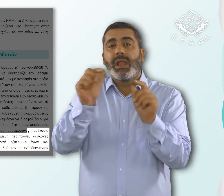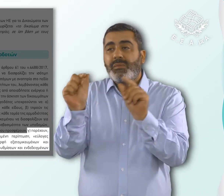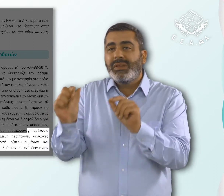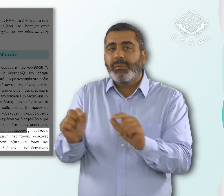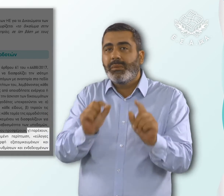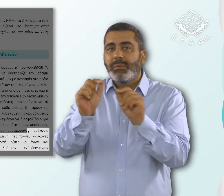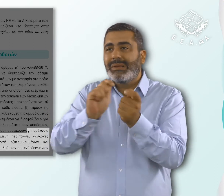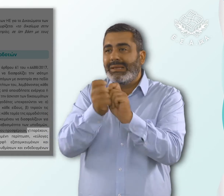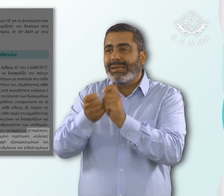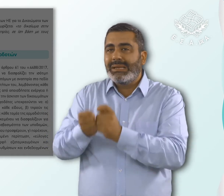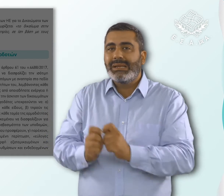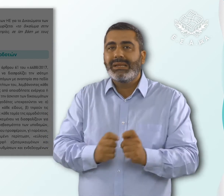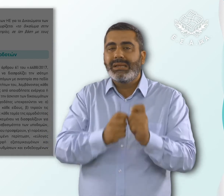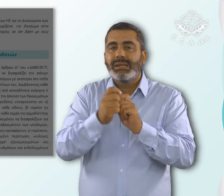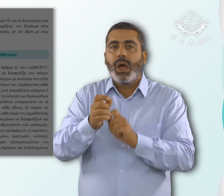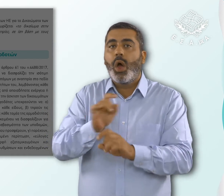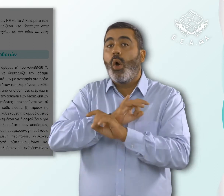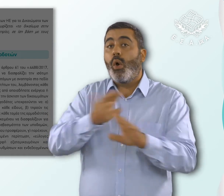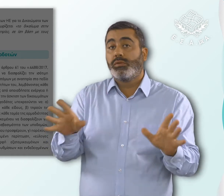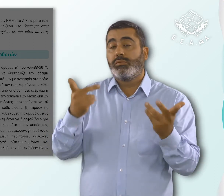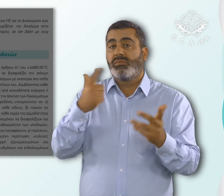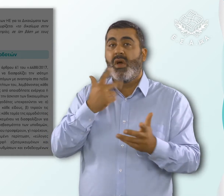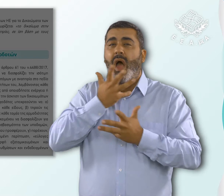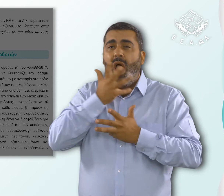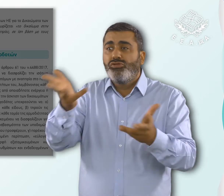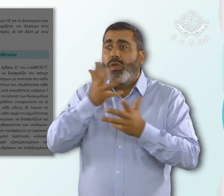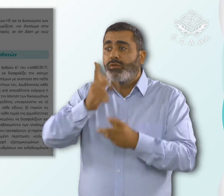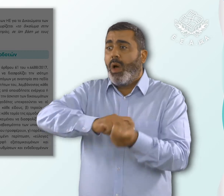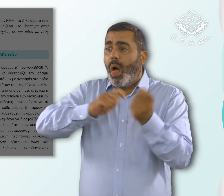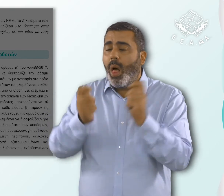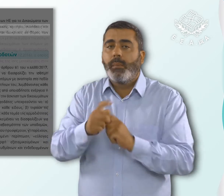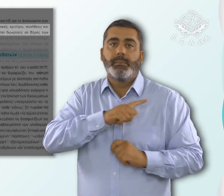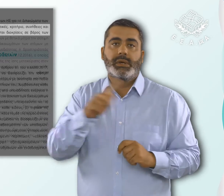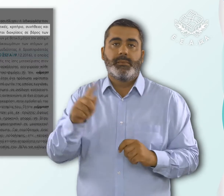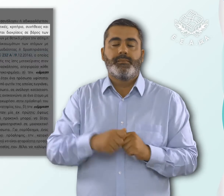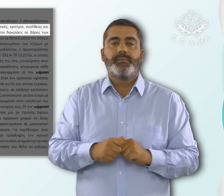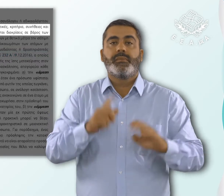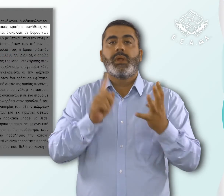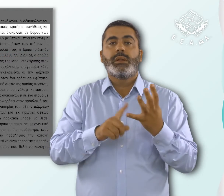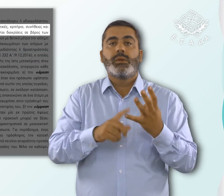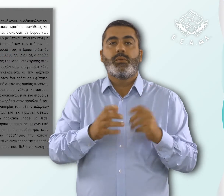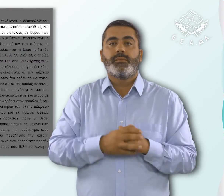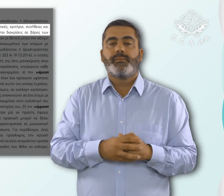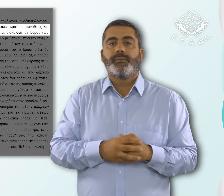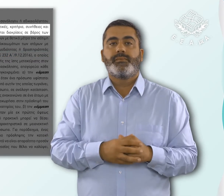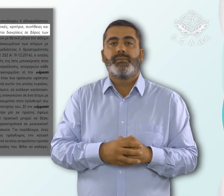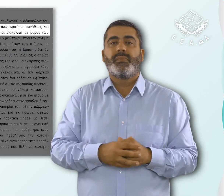ενδεδειγμένων μέτρων, χωρίς την επιβολή δυσανάλογου ή αδικαιολόγητου βάρους. Δ. απέχουν από πρακτικές,